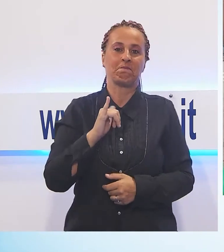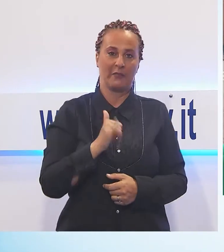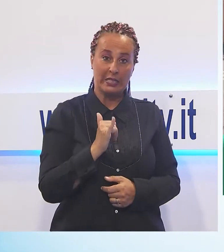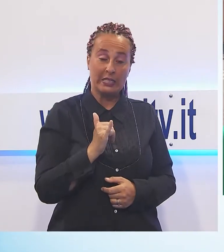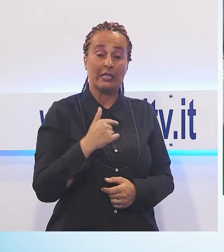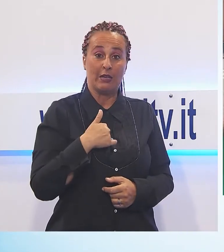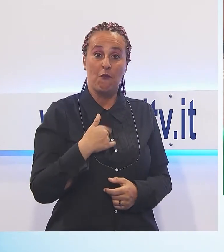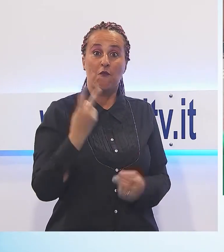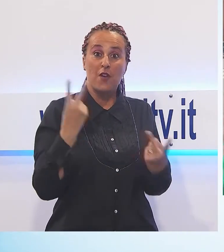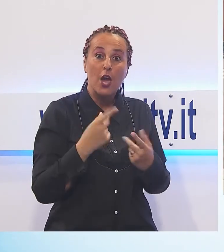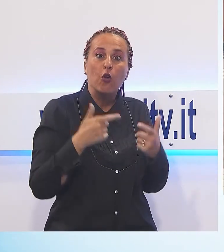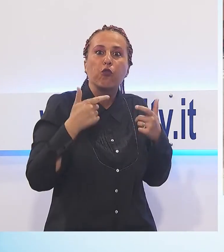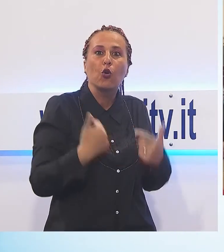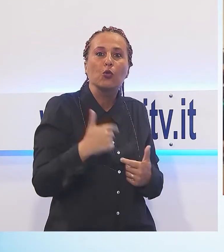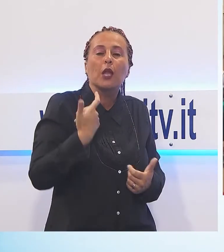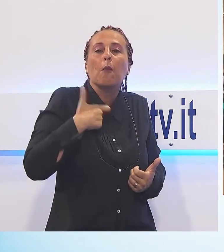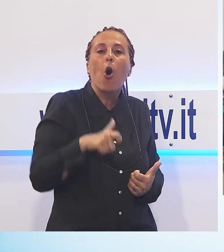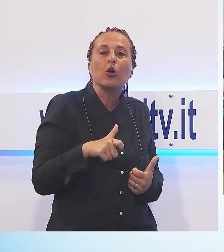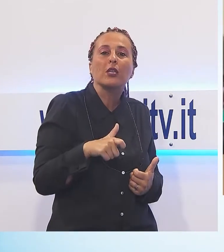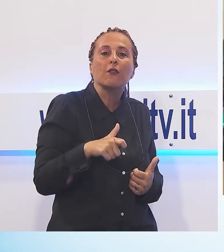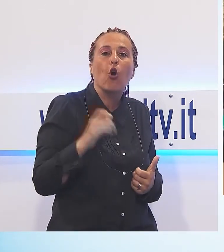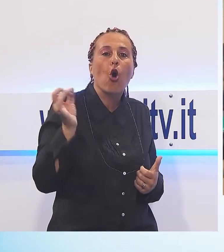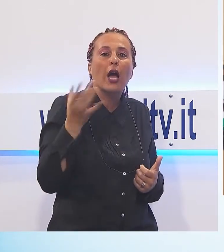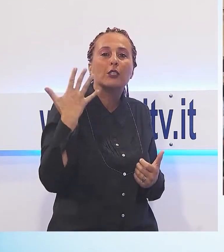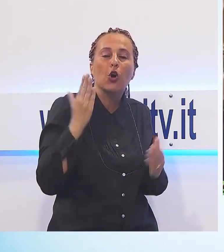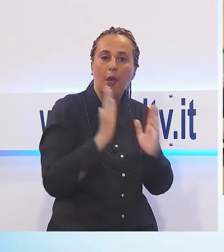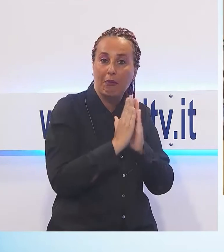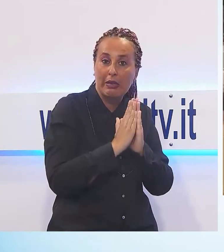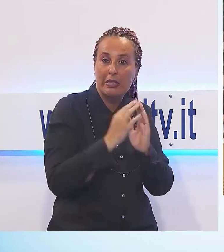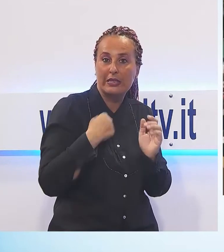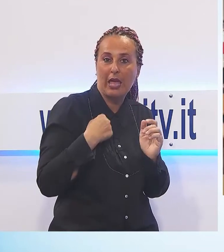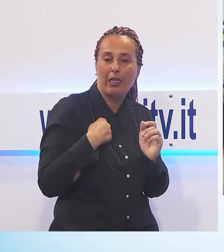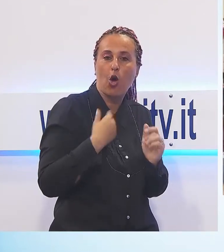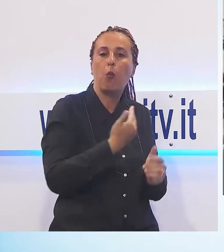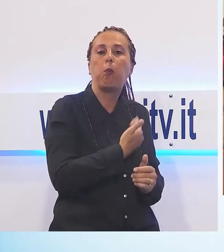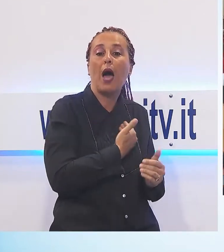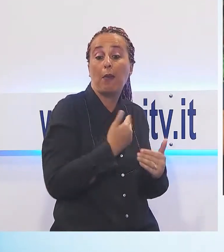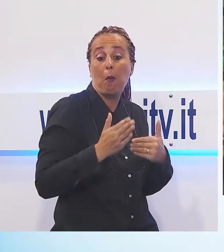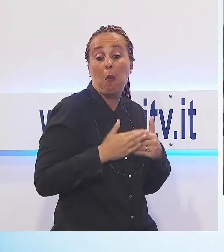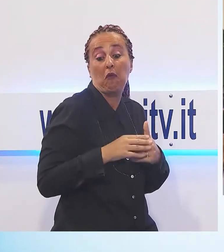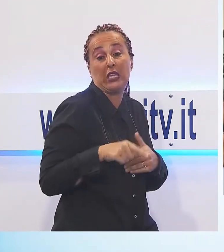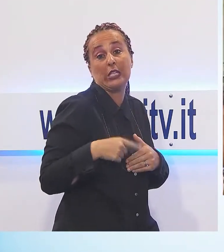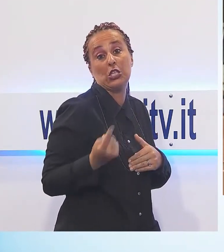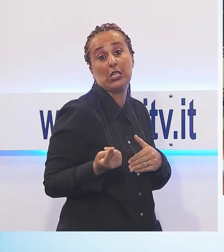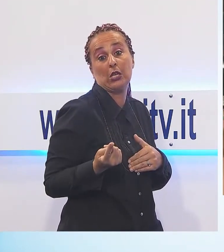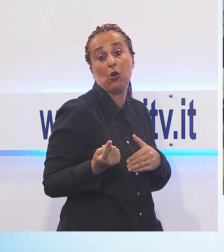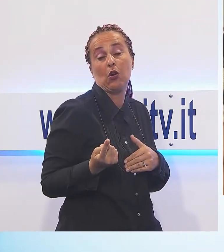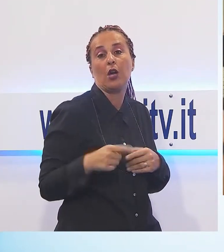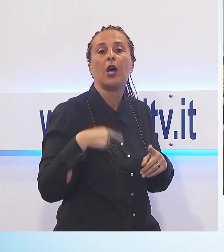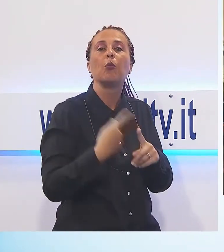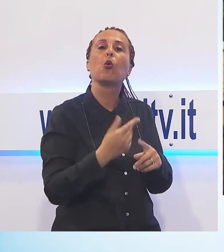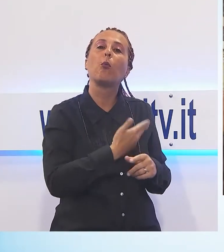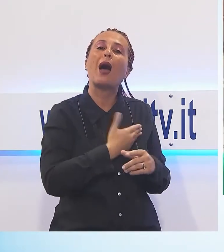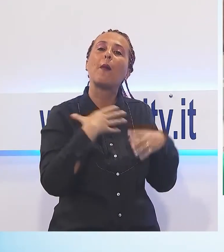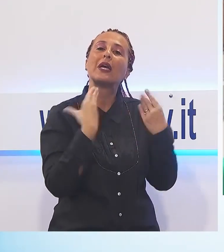vicino al Papa durante l'udienza e sono stata scelta con altri cinque ragazzi e